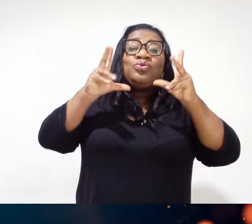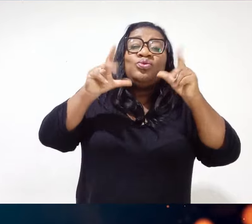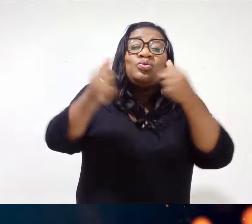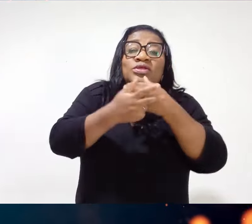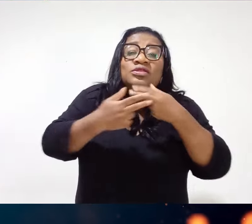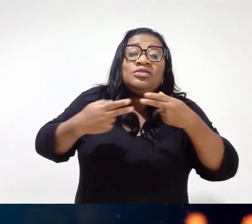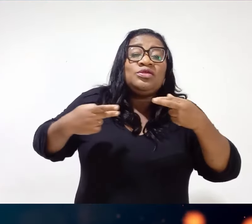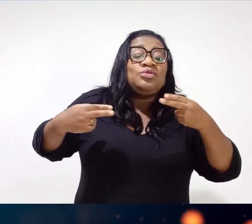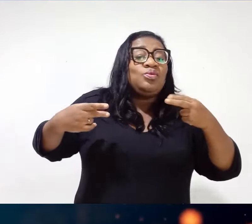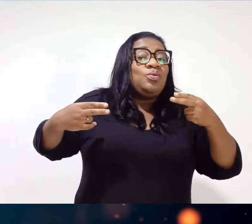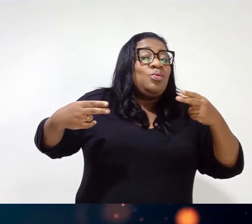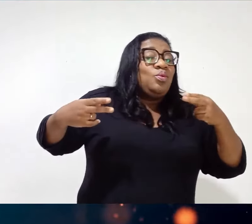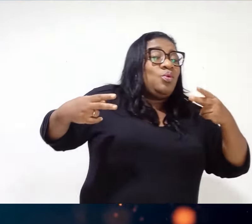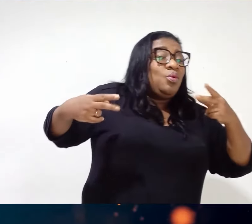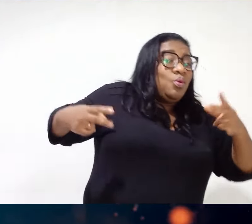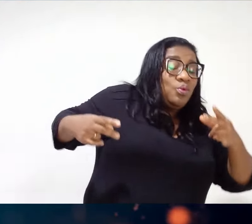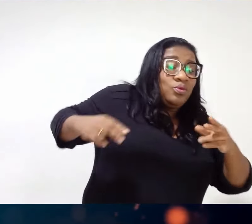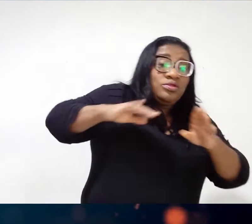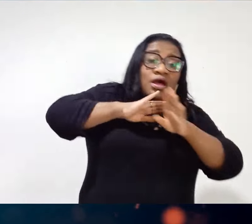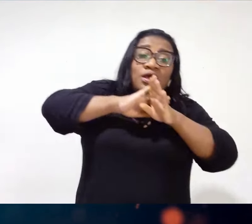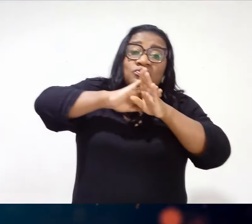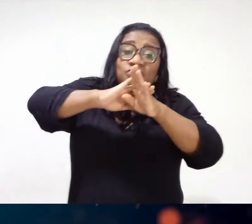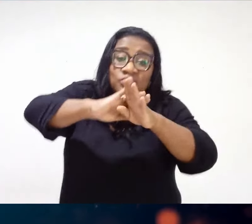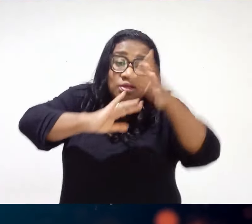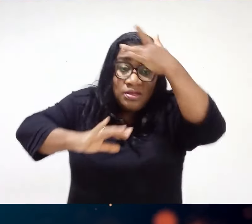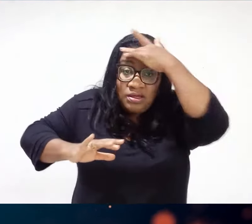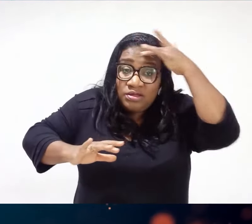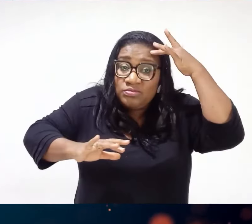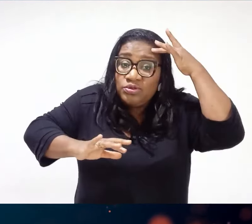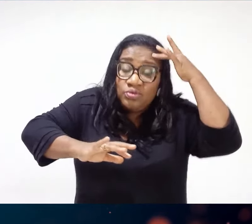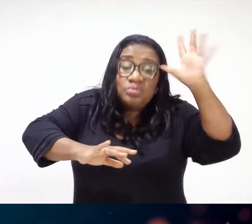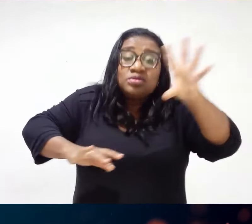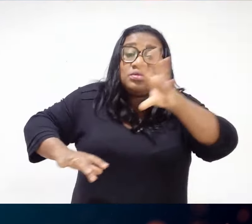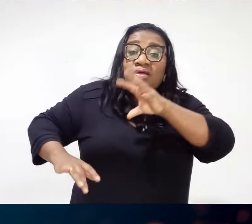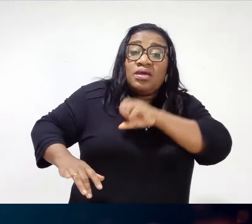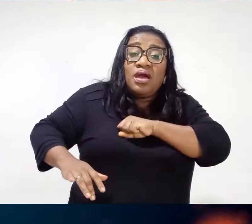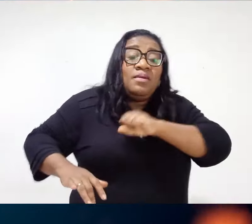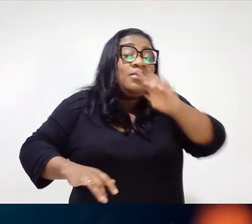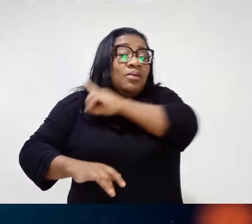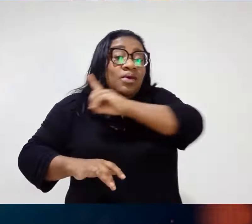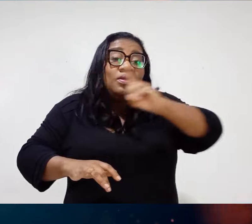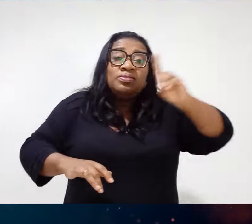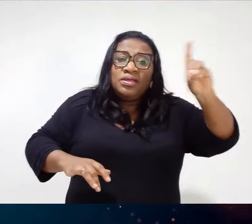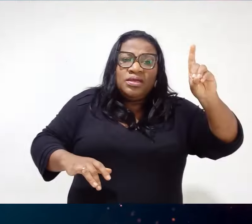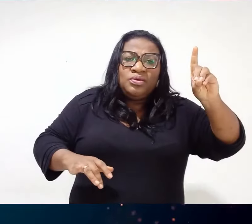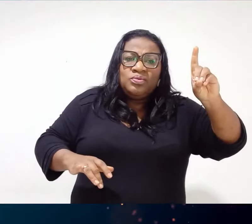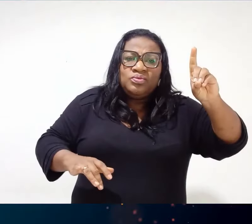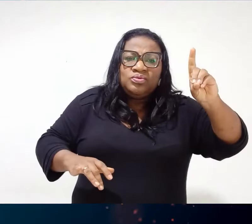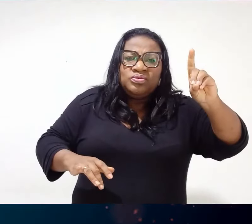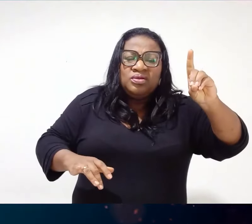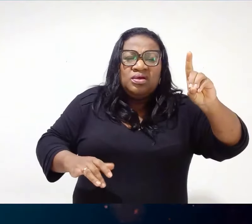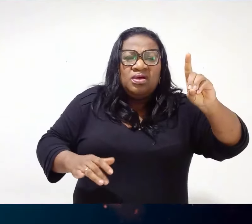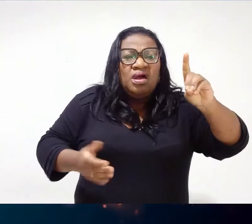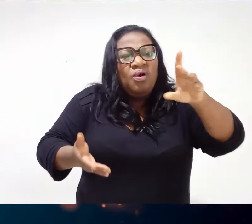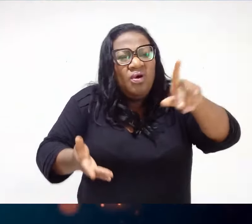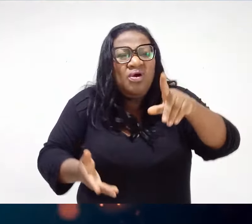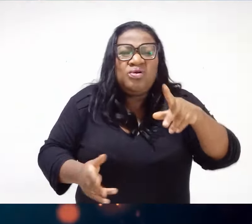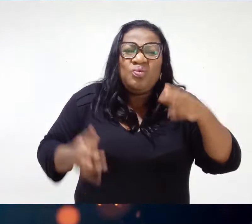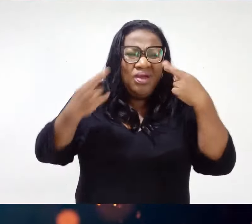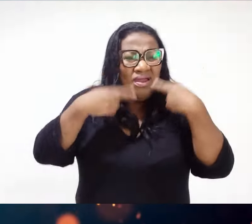Cooperam Para o bem Daqueles que amam A Deus Por isso, irmão Não desacredita, não Não fica aí Ah, tá ruim pra mim